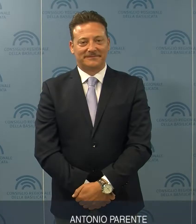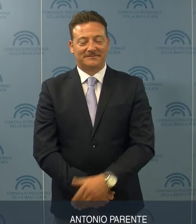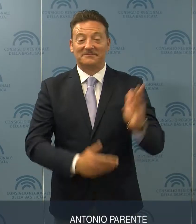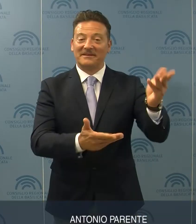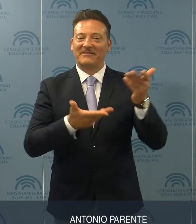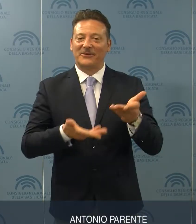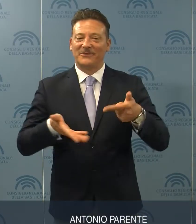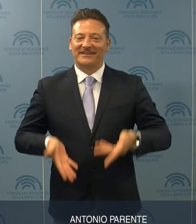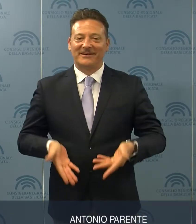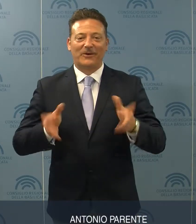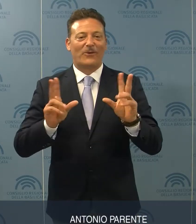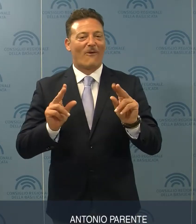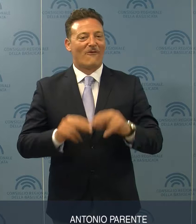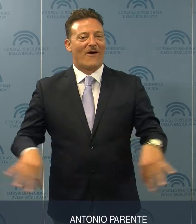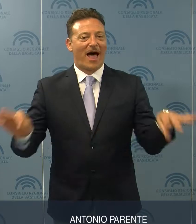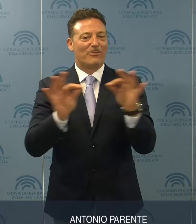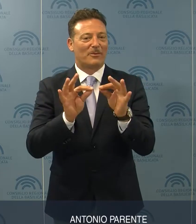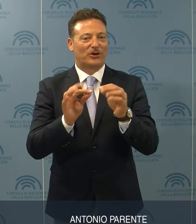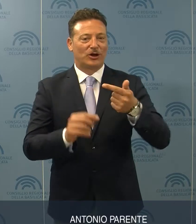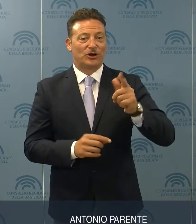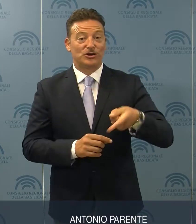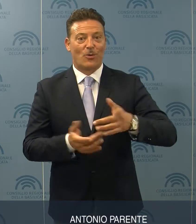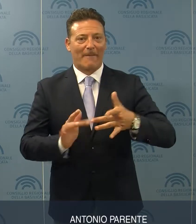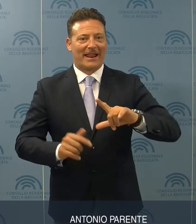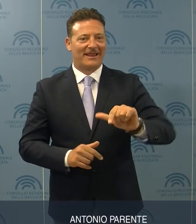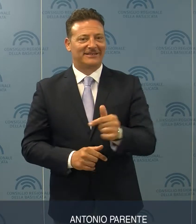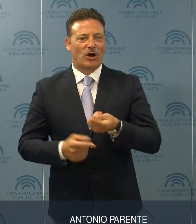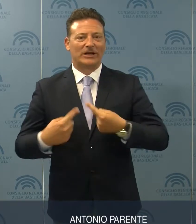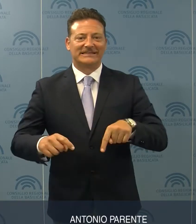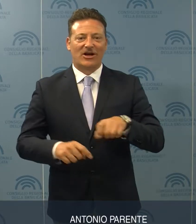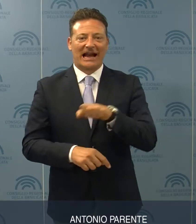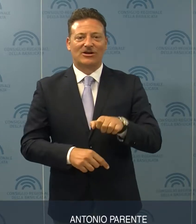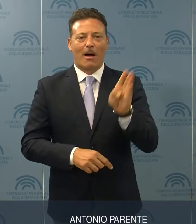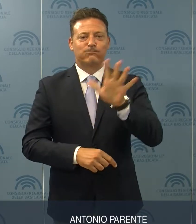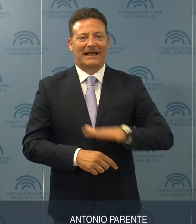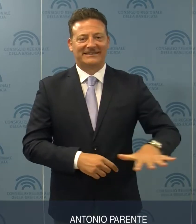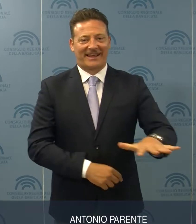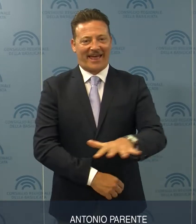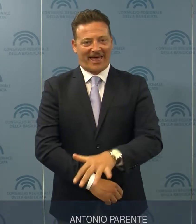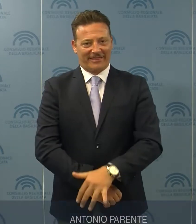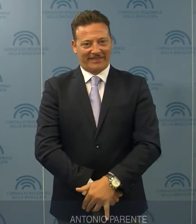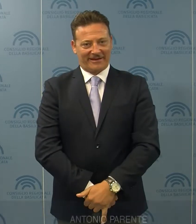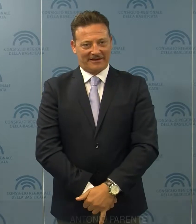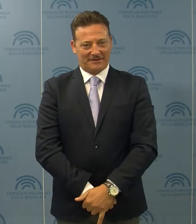Benvenuti al nuovo appuntamento del TgWebLease del Consiglio regionale della Basilicata.